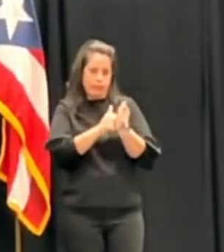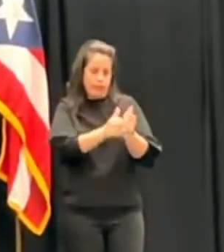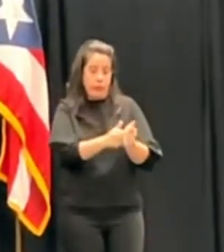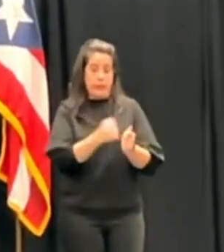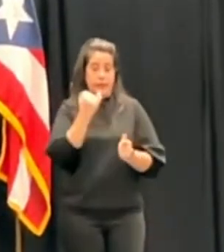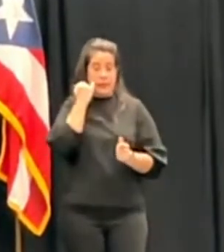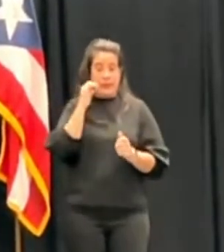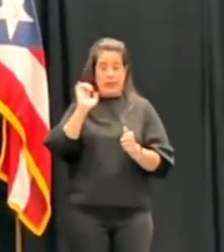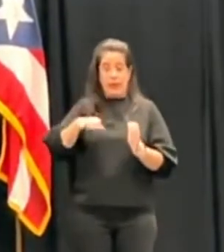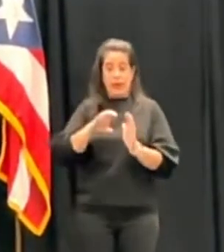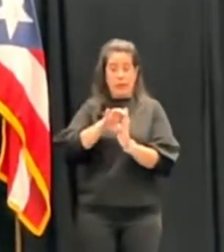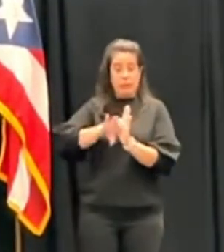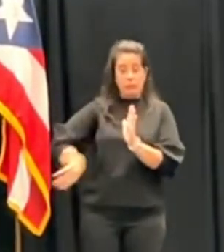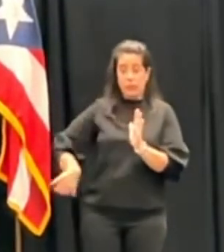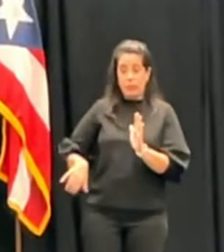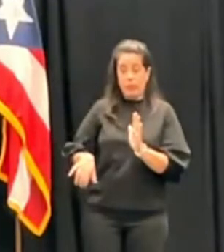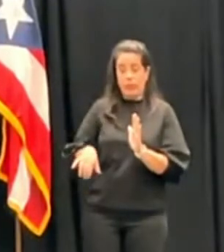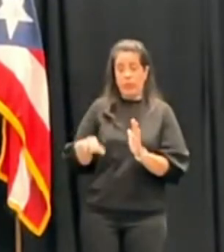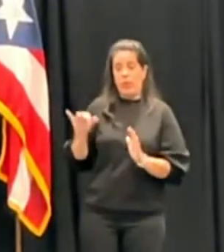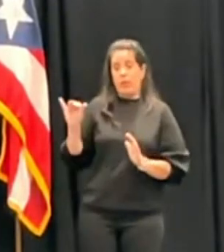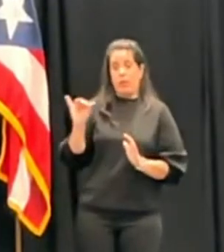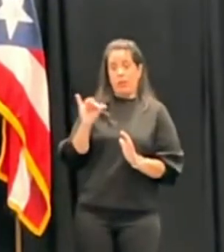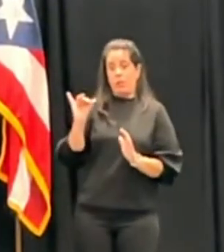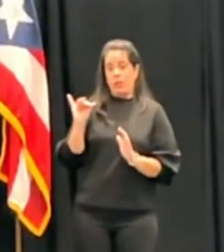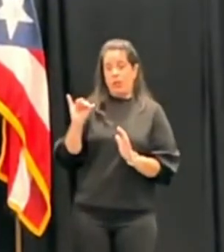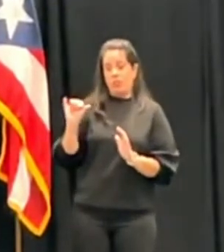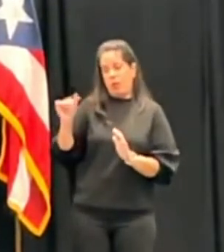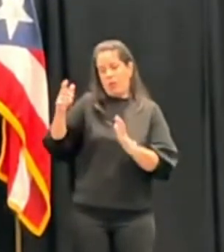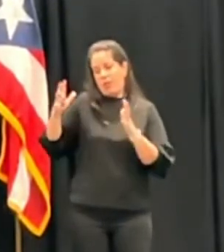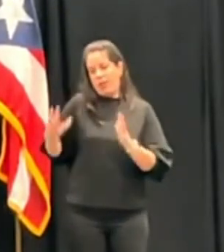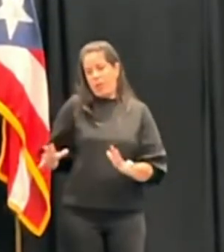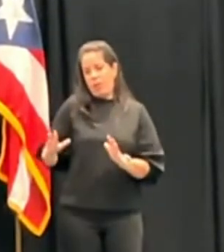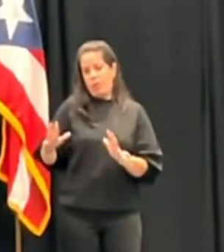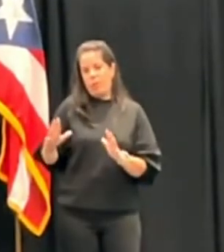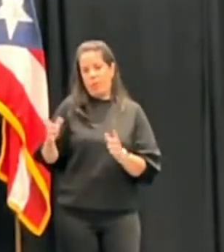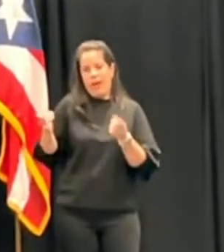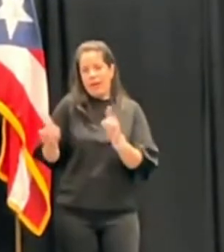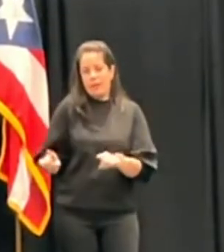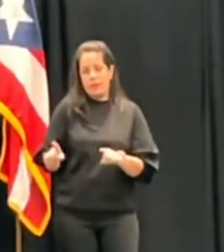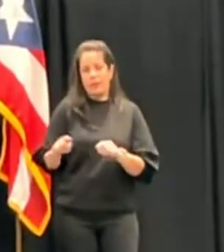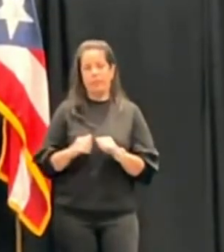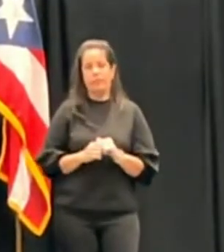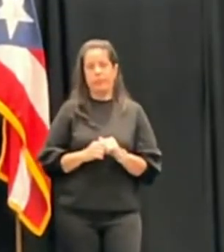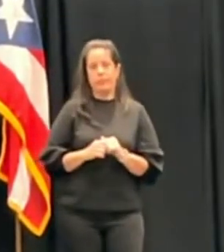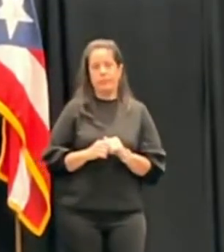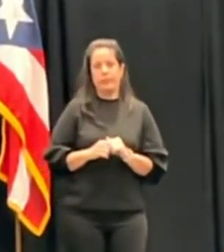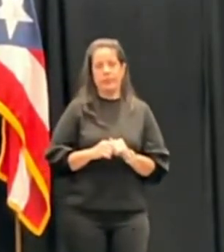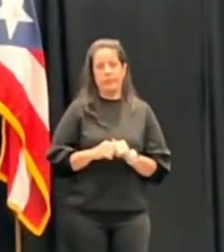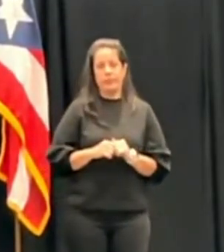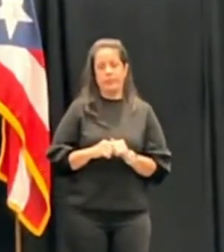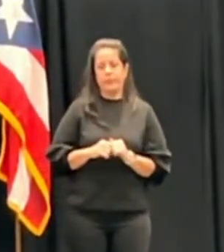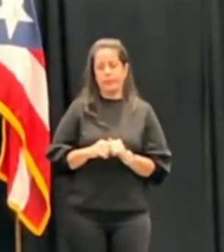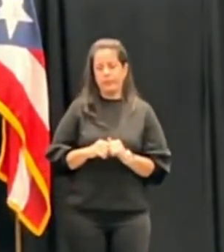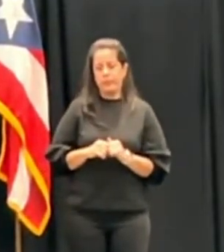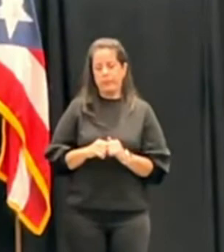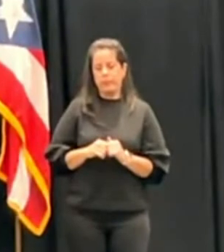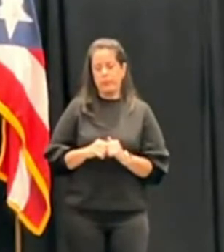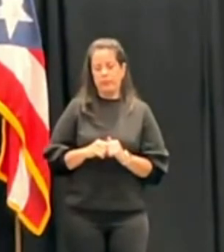removerlo, hay que removerlo como se remueve al gobernador bajo un proceso de residenciamiento. sea, darle